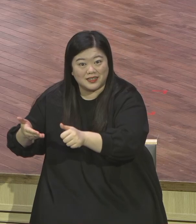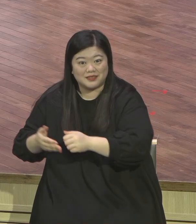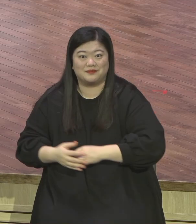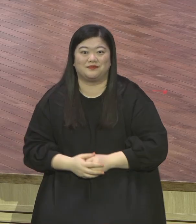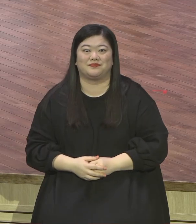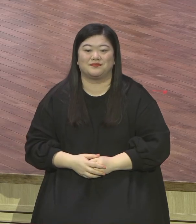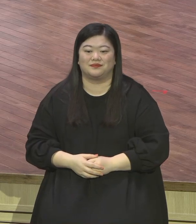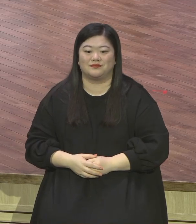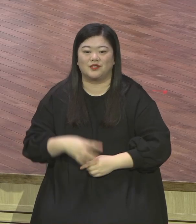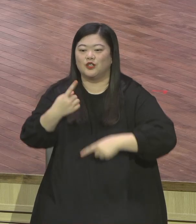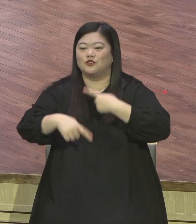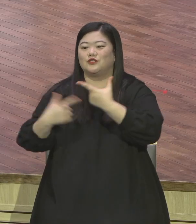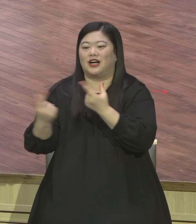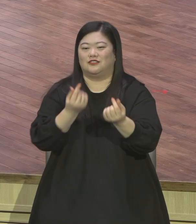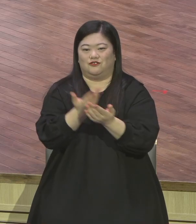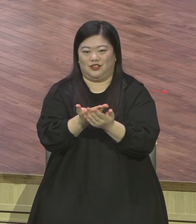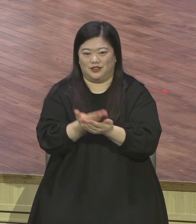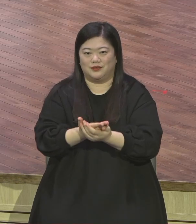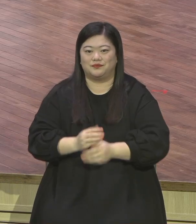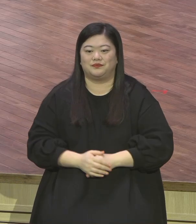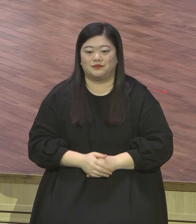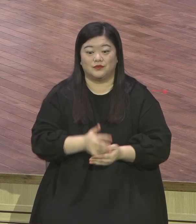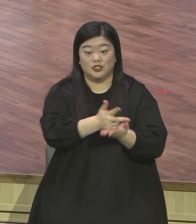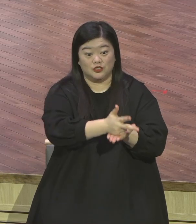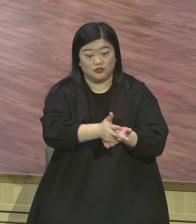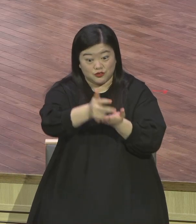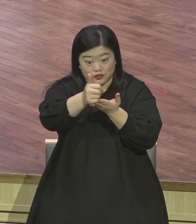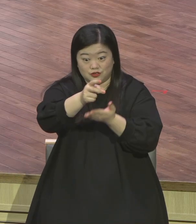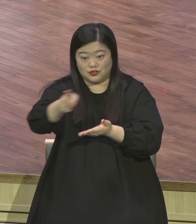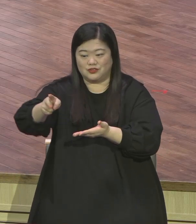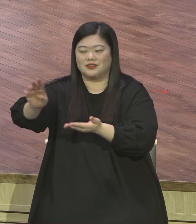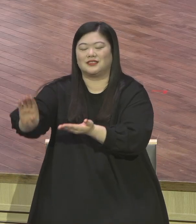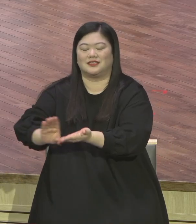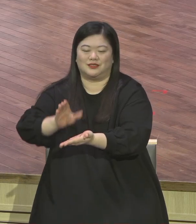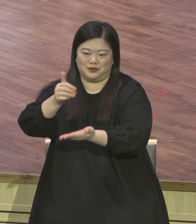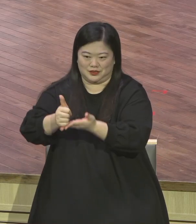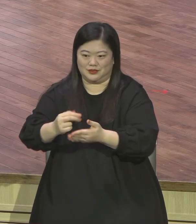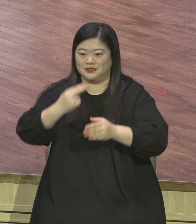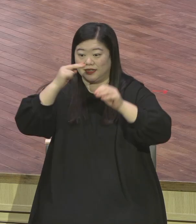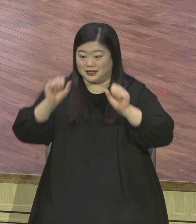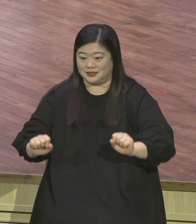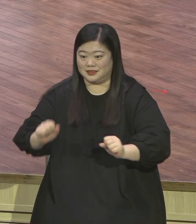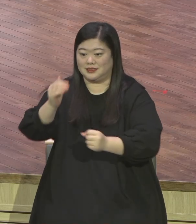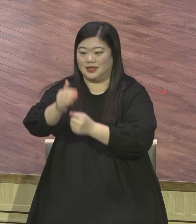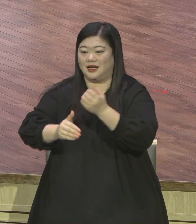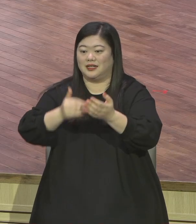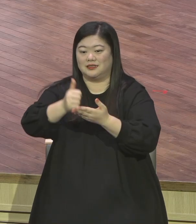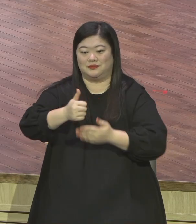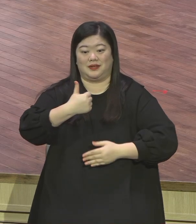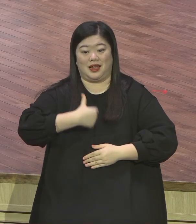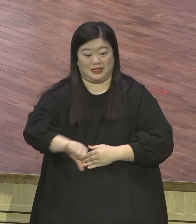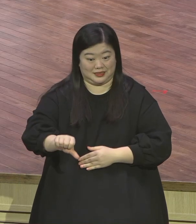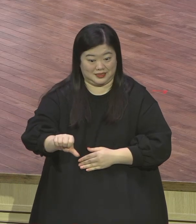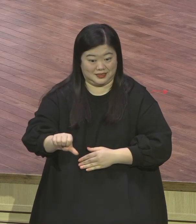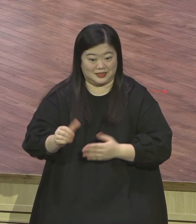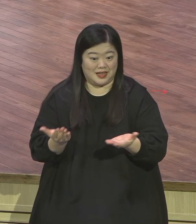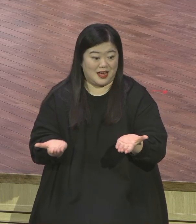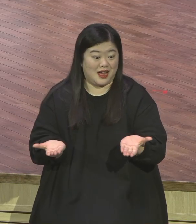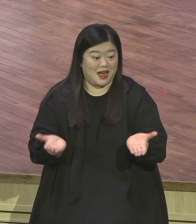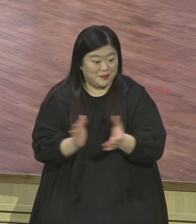신앙 고백합니다. 주는 그리스도시오 살아계신 하나님의 아들이십니다. 아멘. 우리